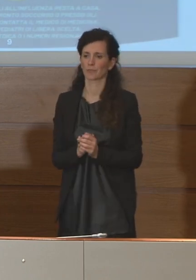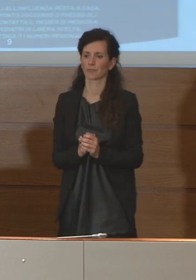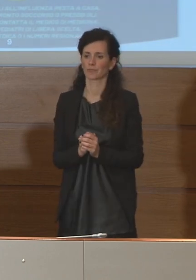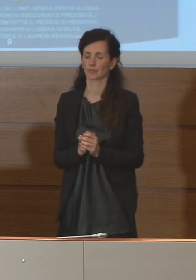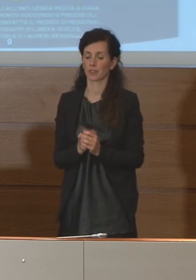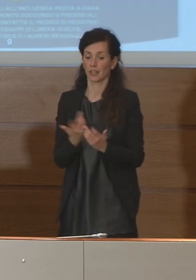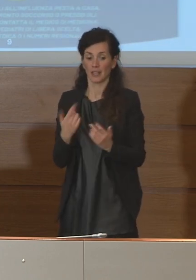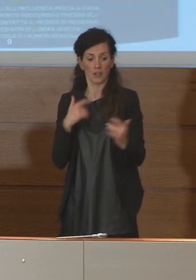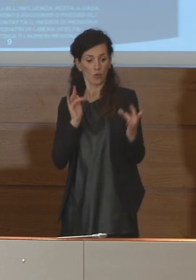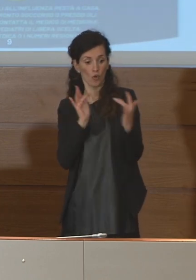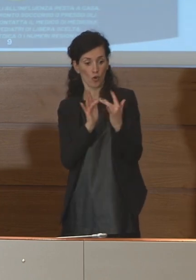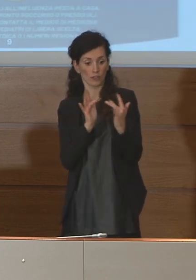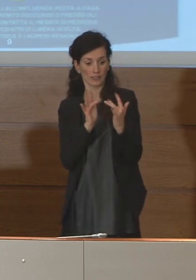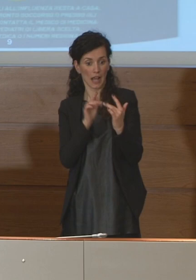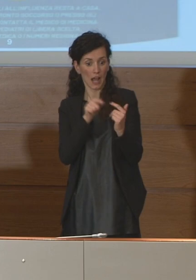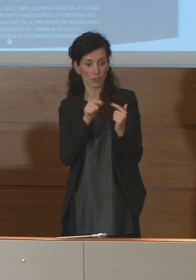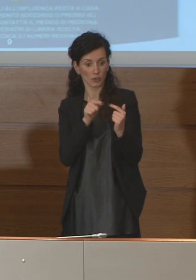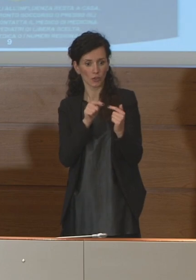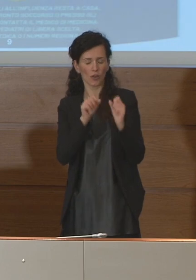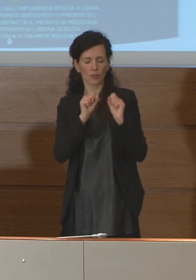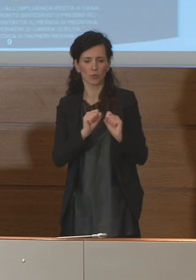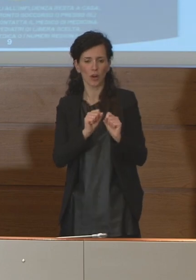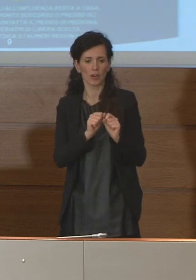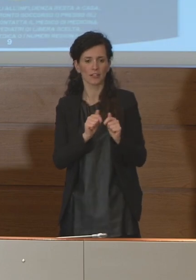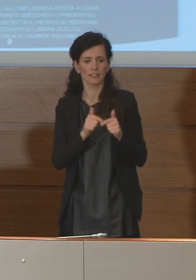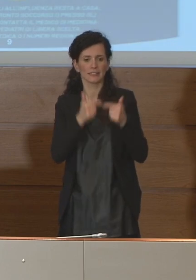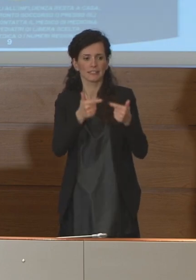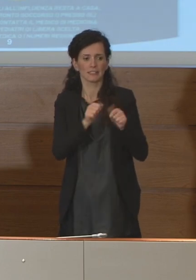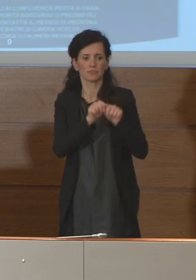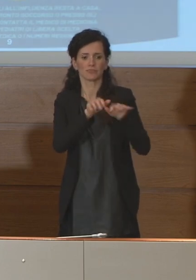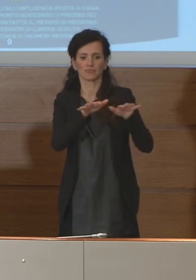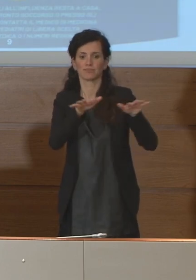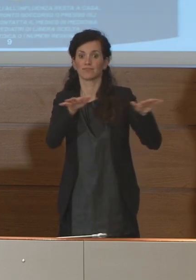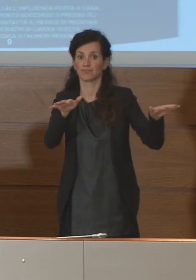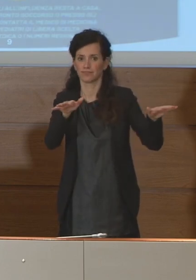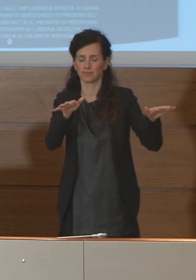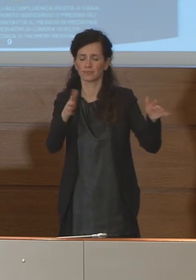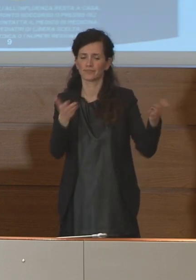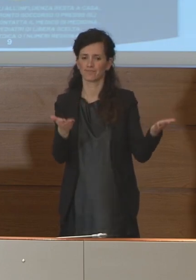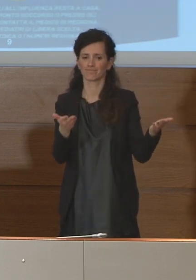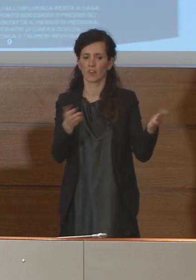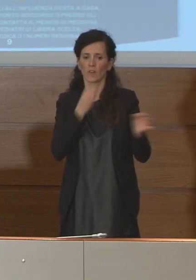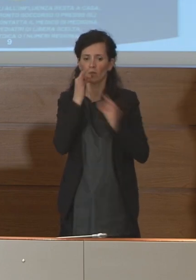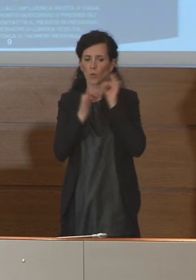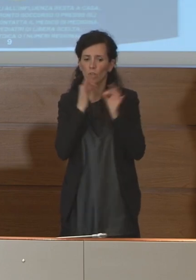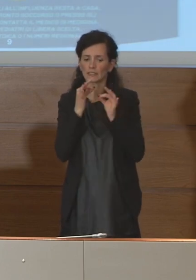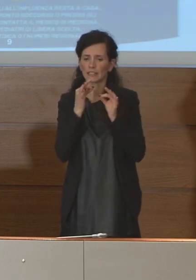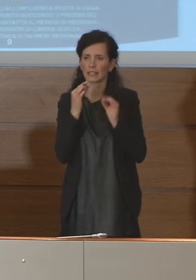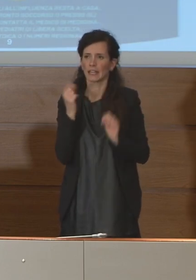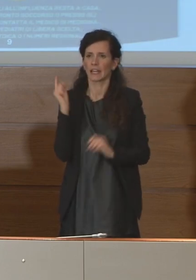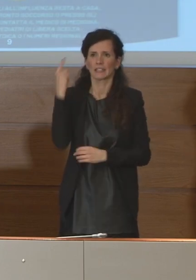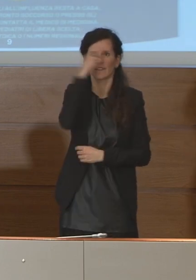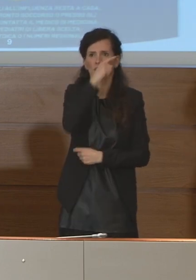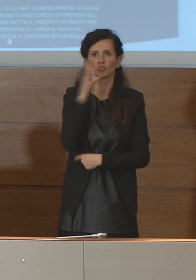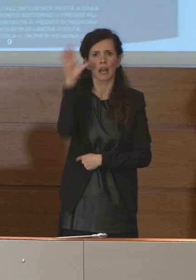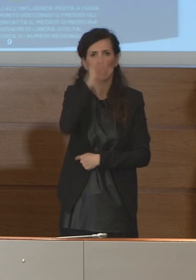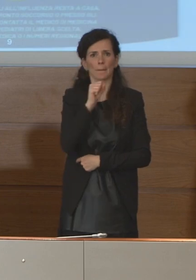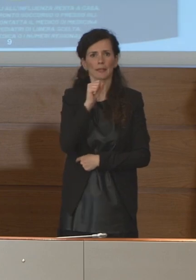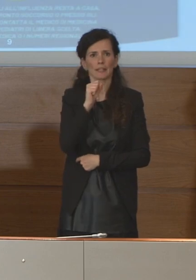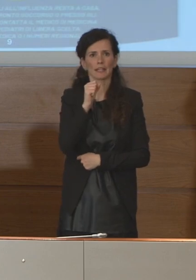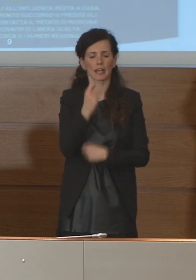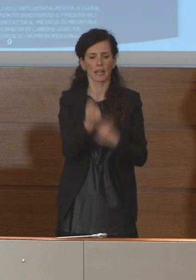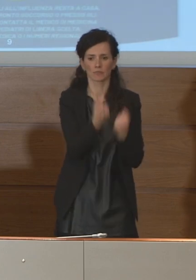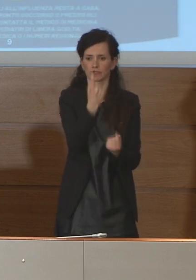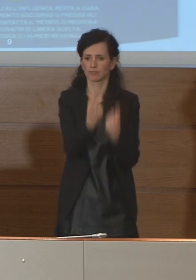contatti a loro volta possono aver generato qualcosa quindi in realtà è difficile oggi immaginare, questi sono gli effetti dei contatti che